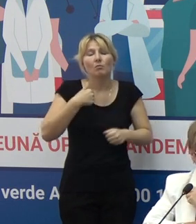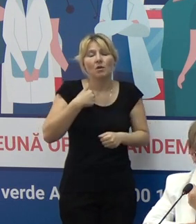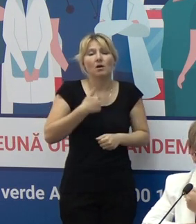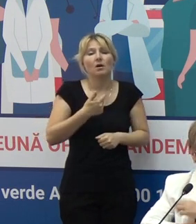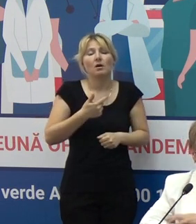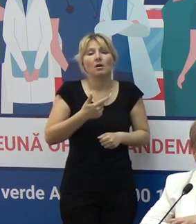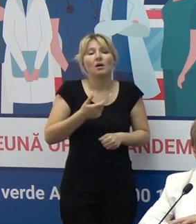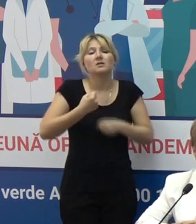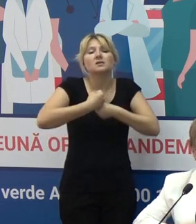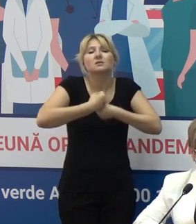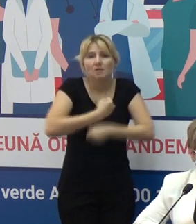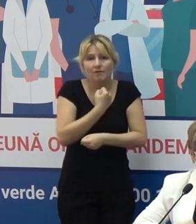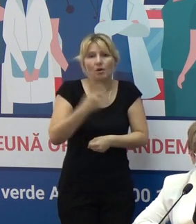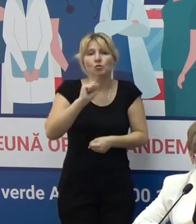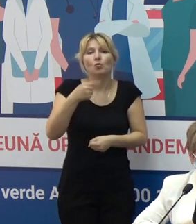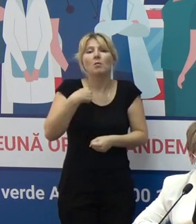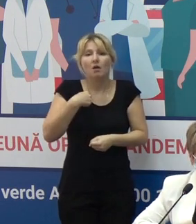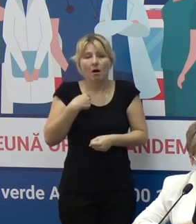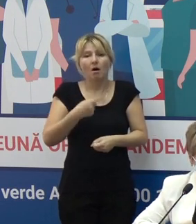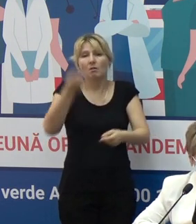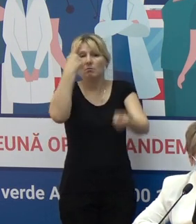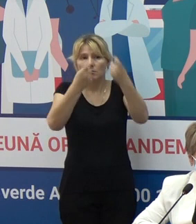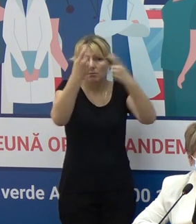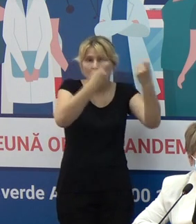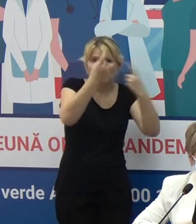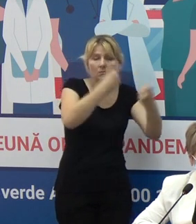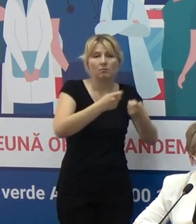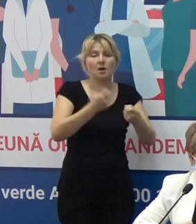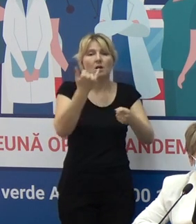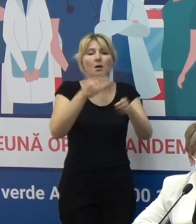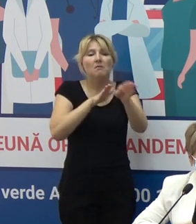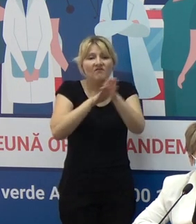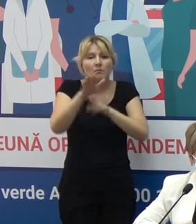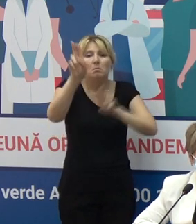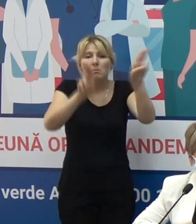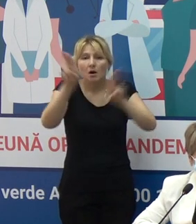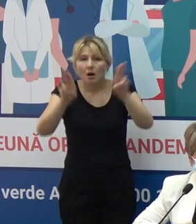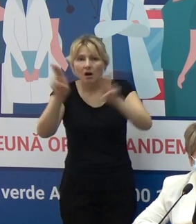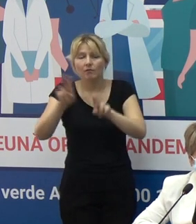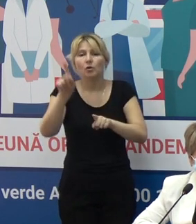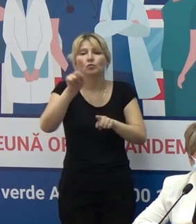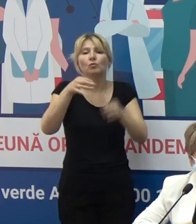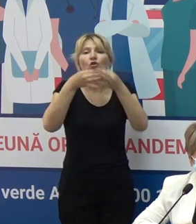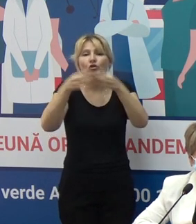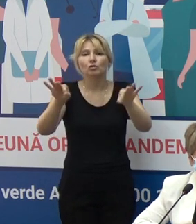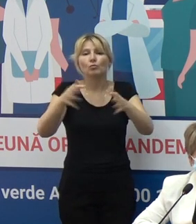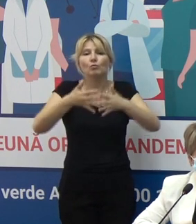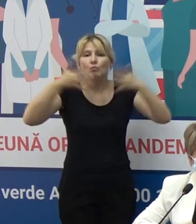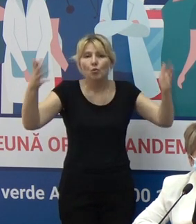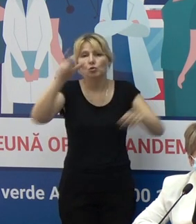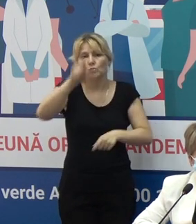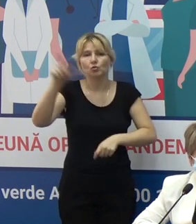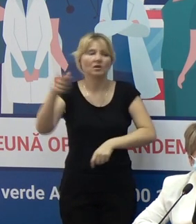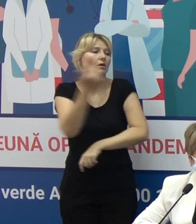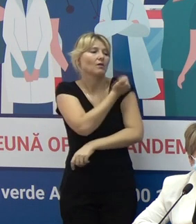intervenim cu acele măsuri care să permită vaccinarea unui număr cât mai larg.